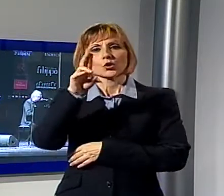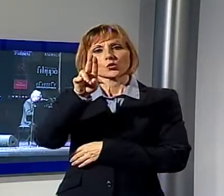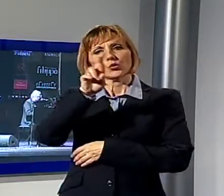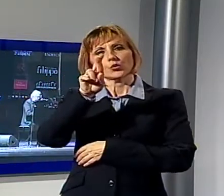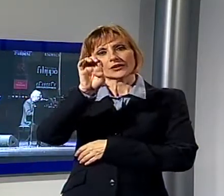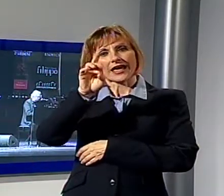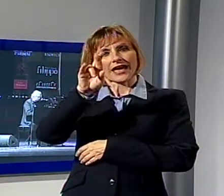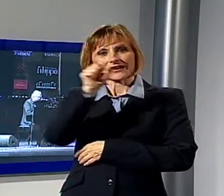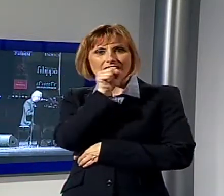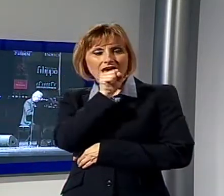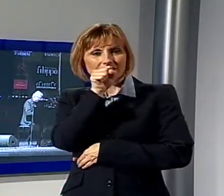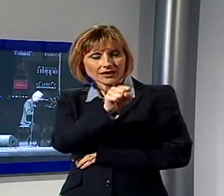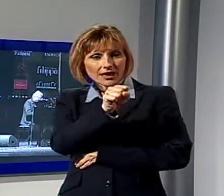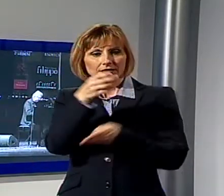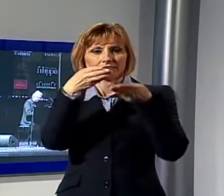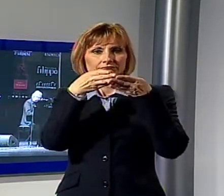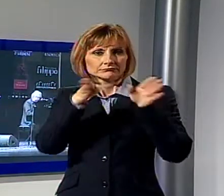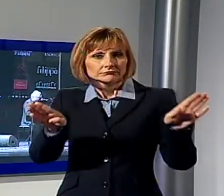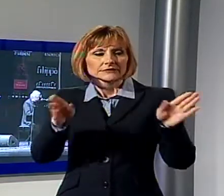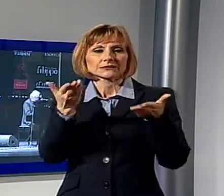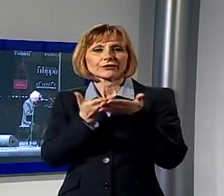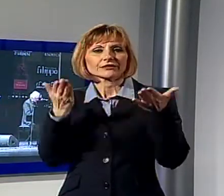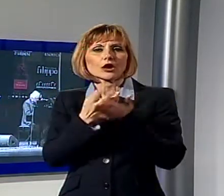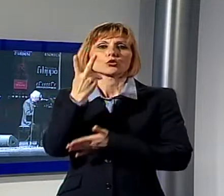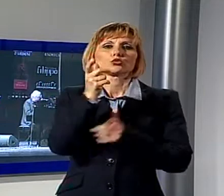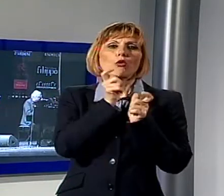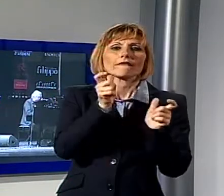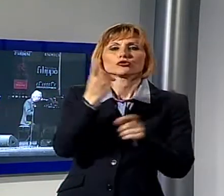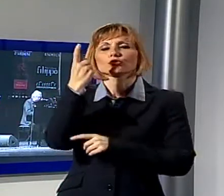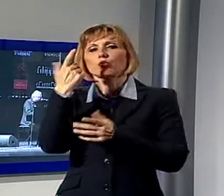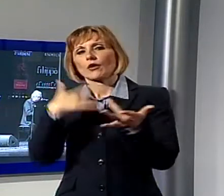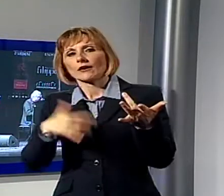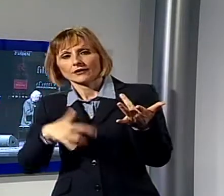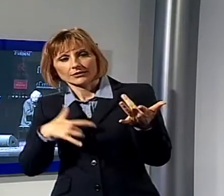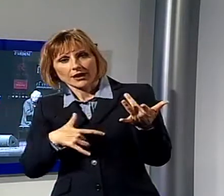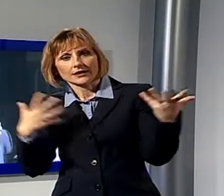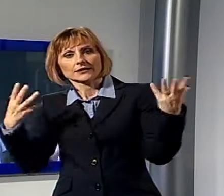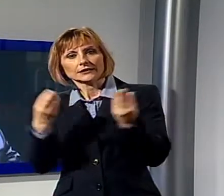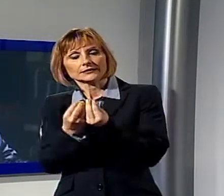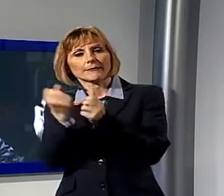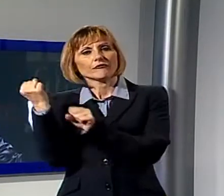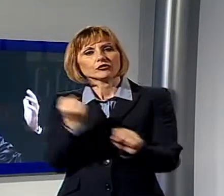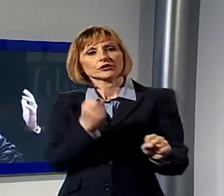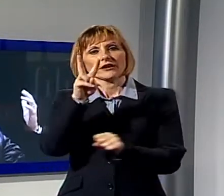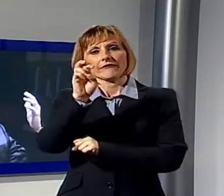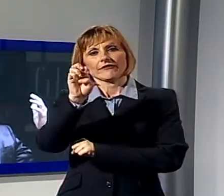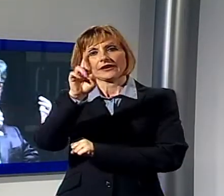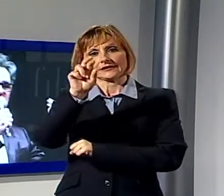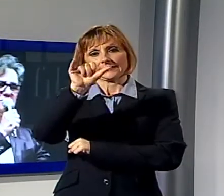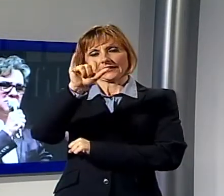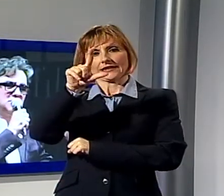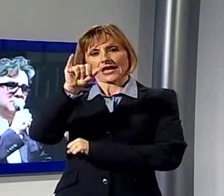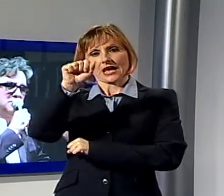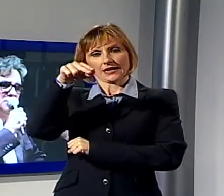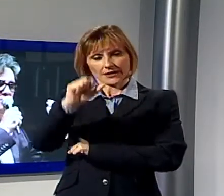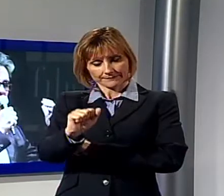comunale di Pietrasanta, due voci e una chitarra, la rassegna firmata dalla fondazione laversigliana è organizzata insieme a Francadini.